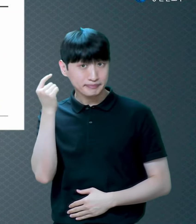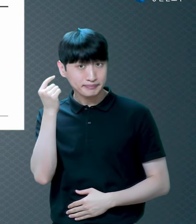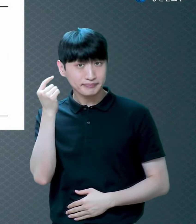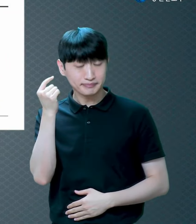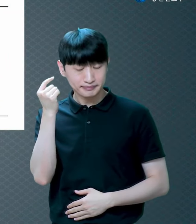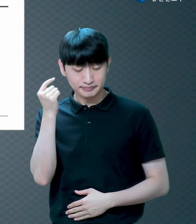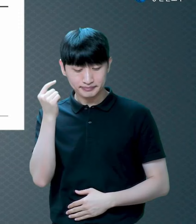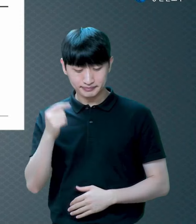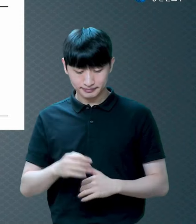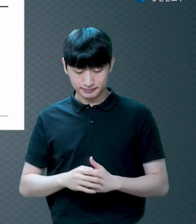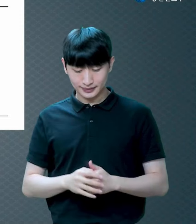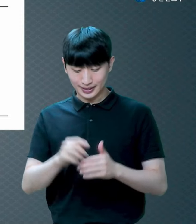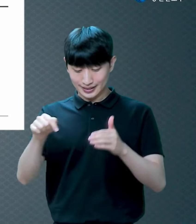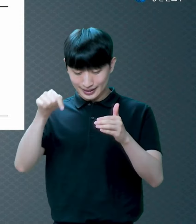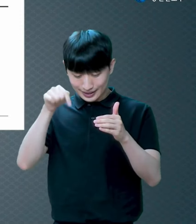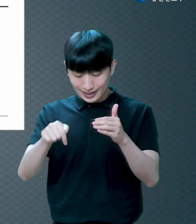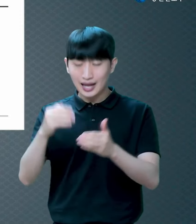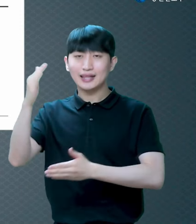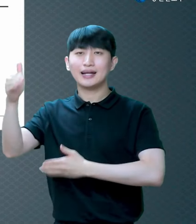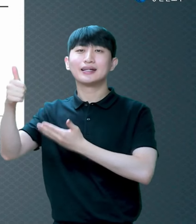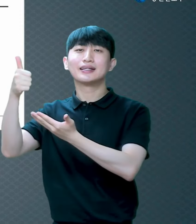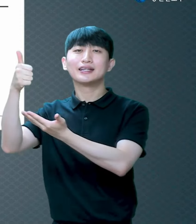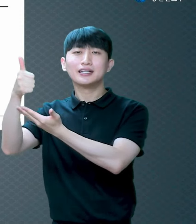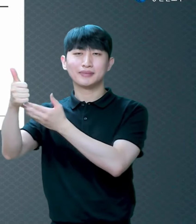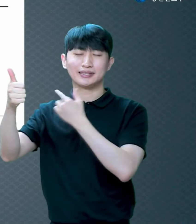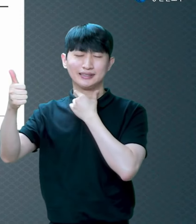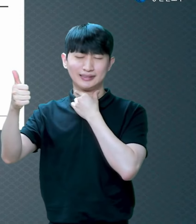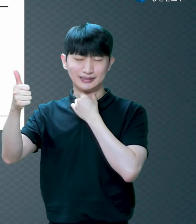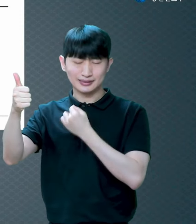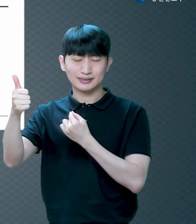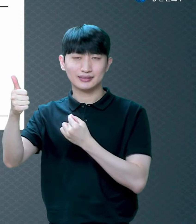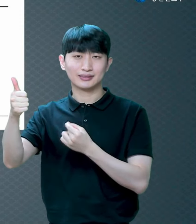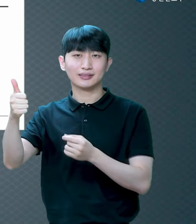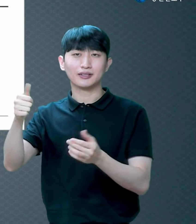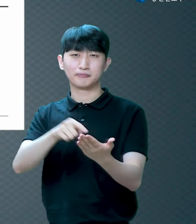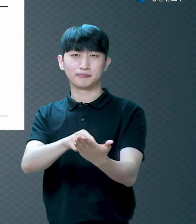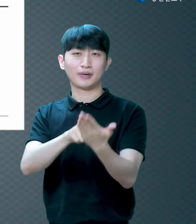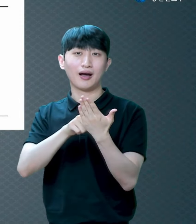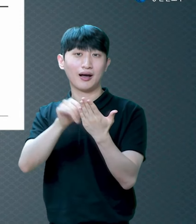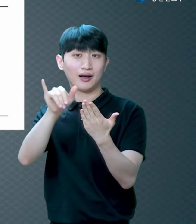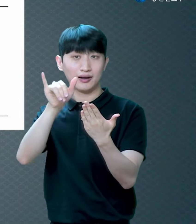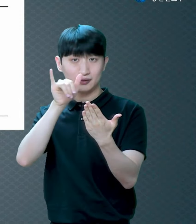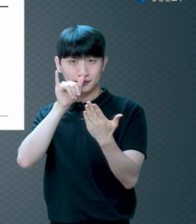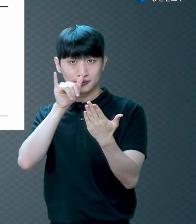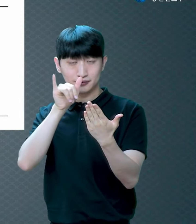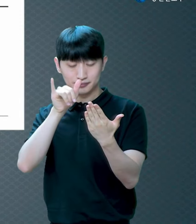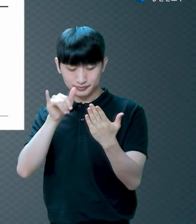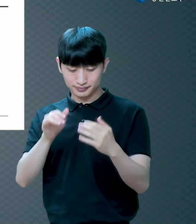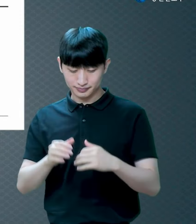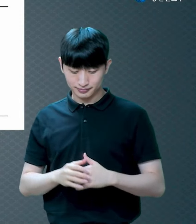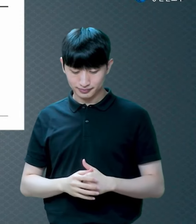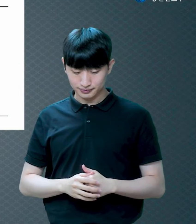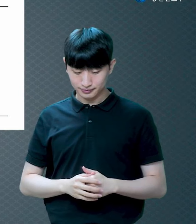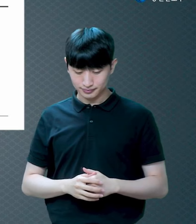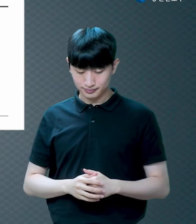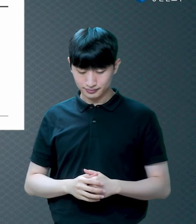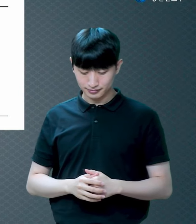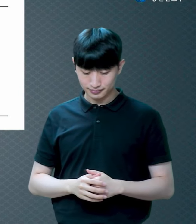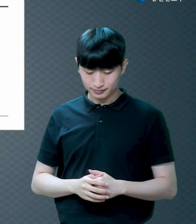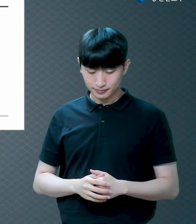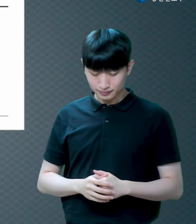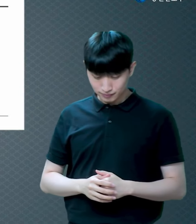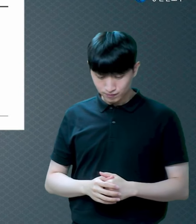하나님의 뜻이 나타나 있다 그러면 무엇을 믿느냐 믿는